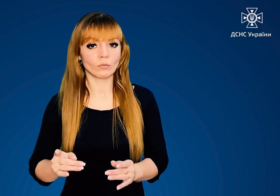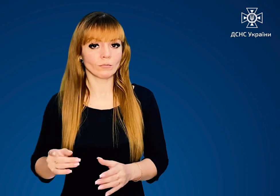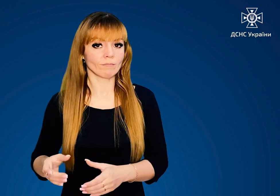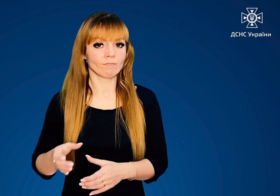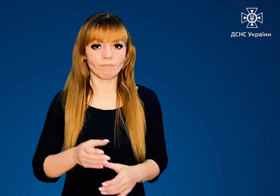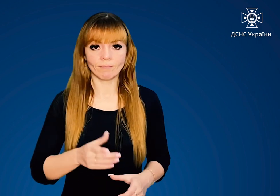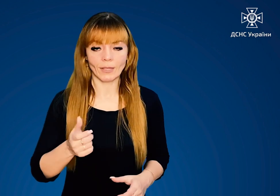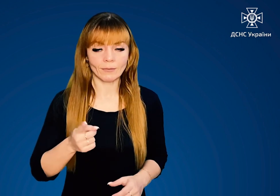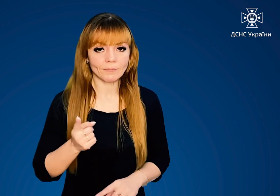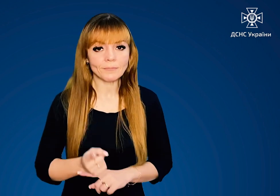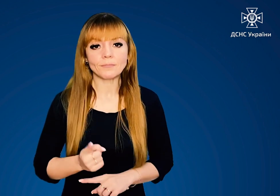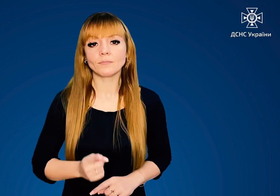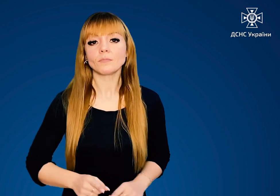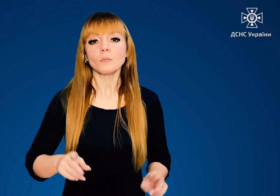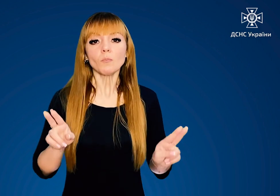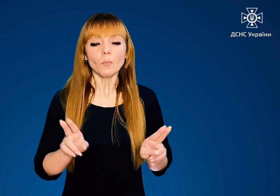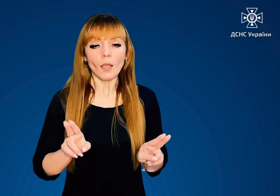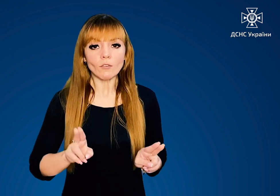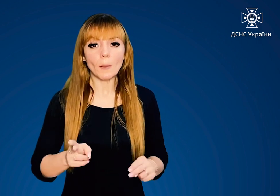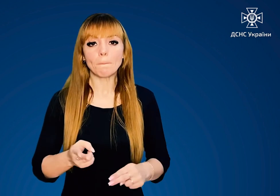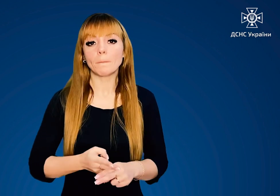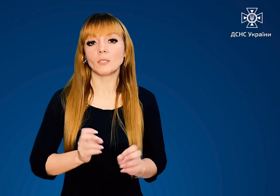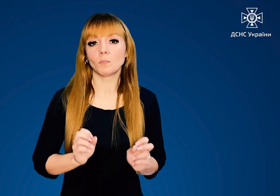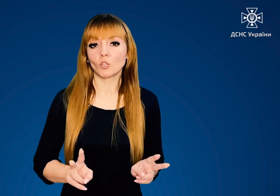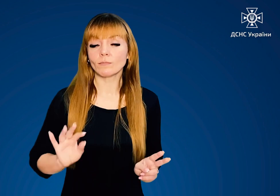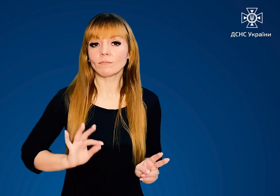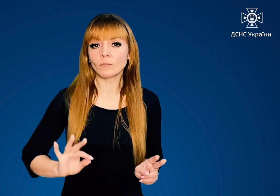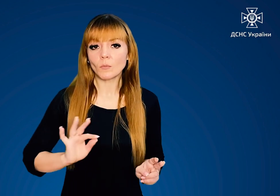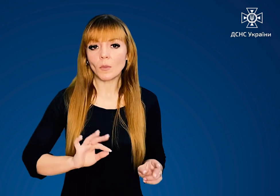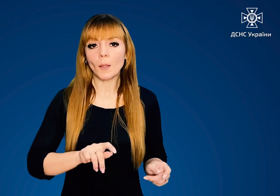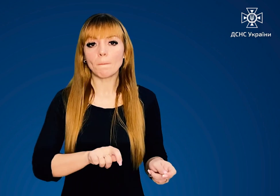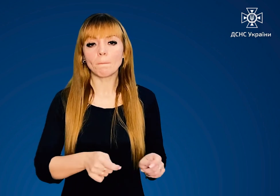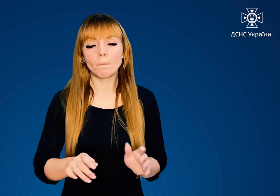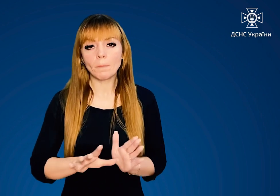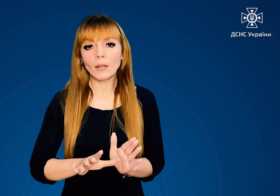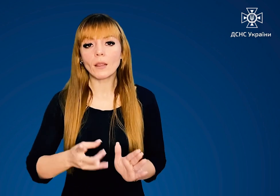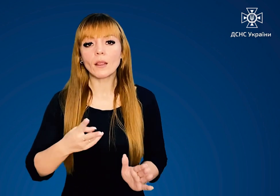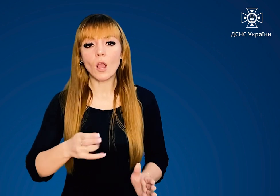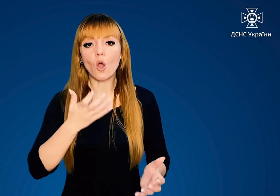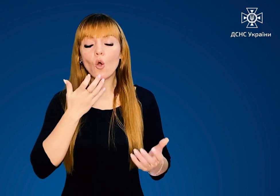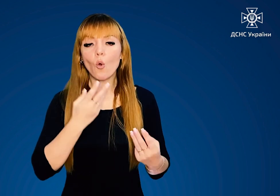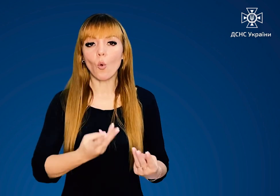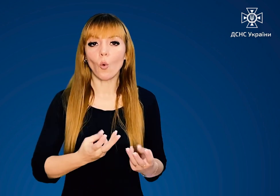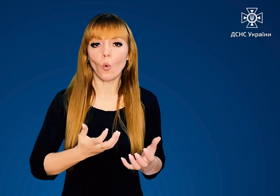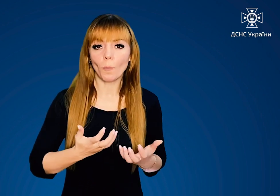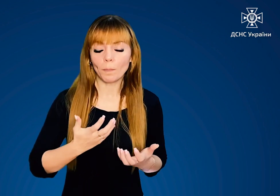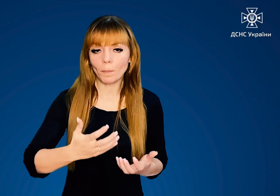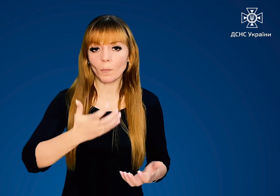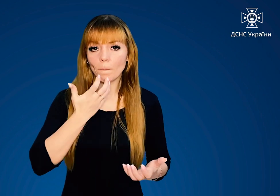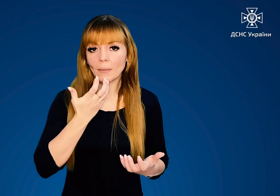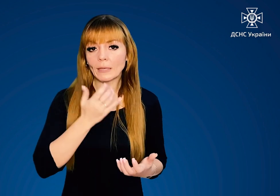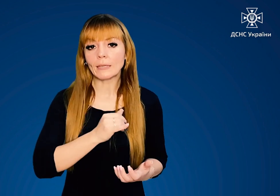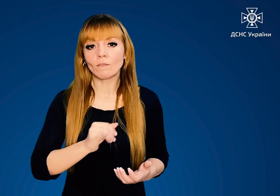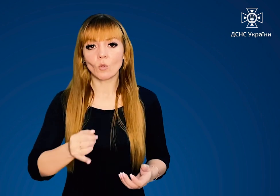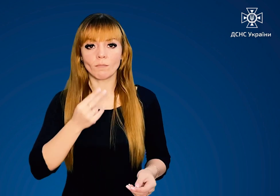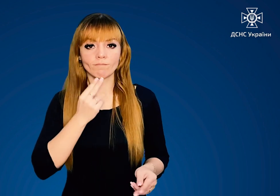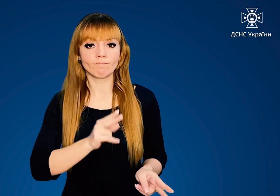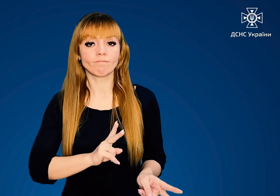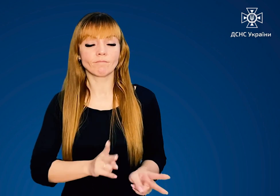гуртожитків Правила безпечного користування приладами для обігріву та приготування їжі